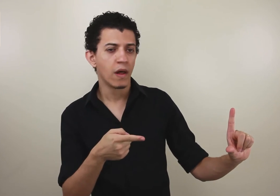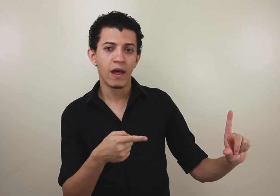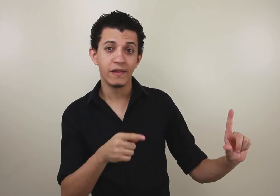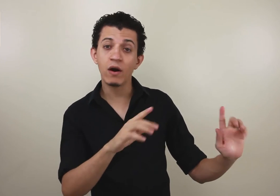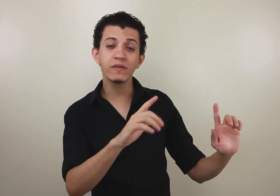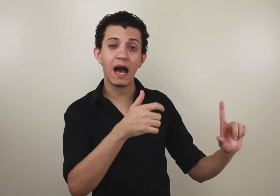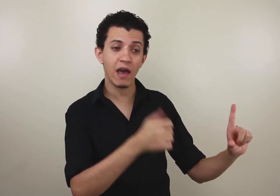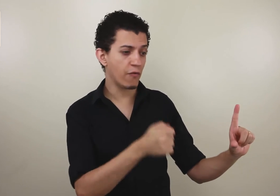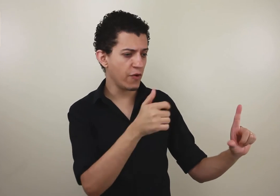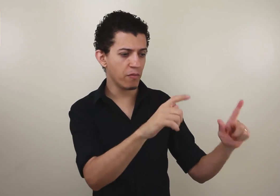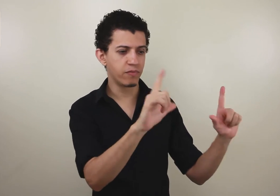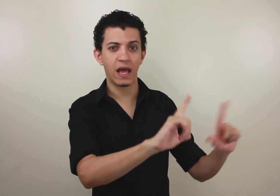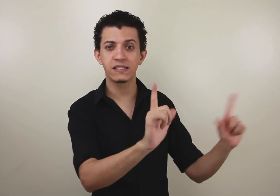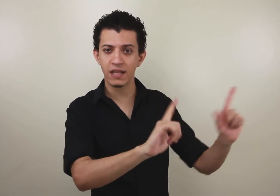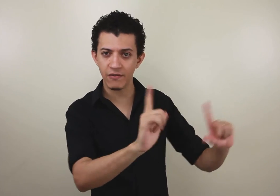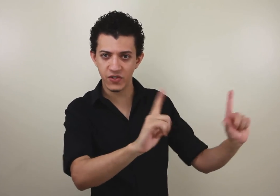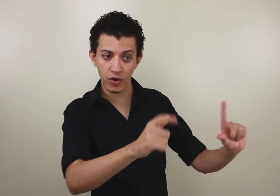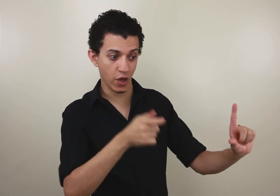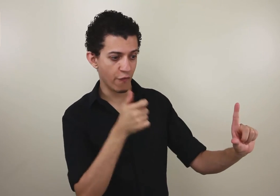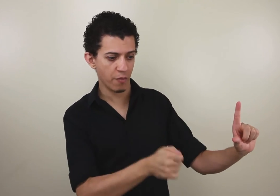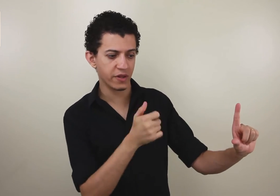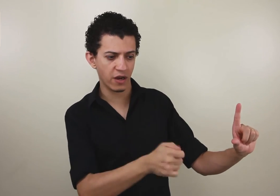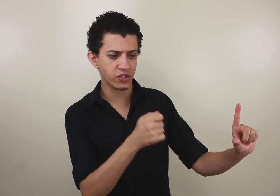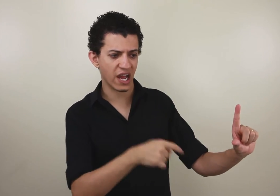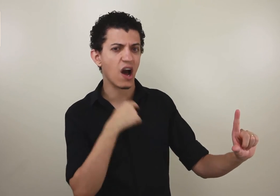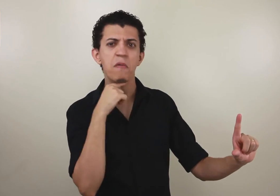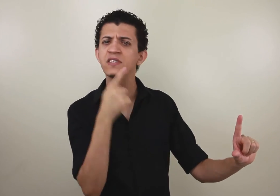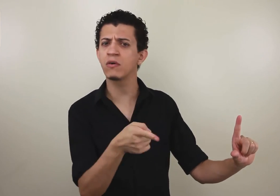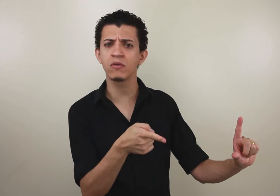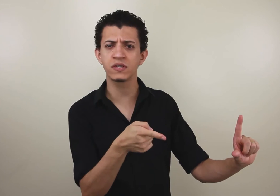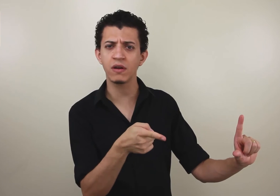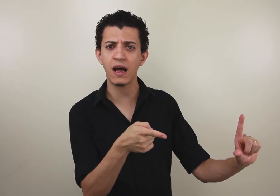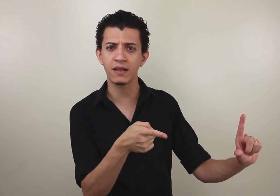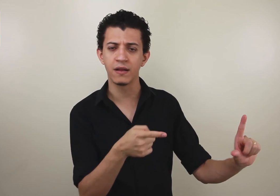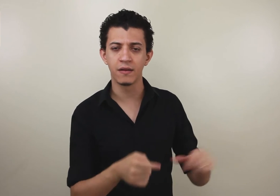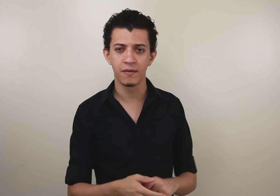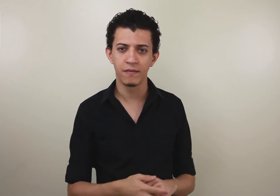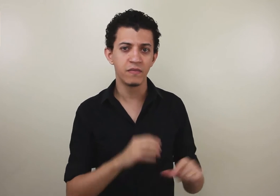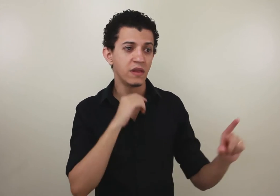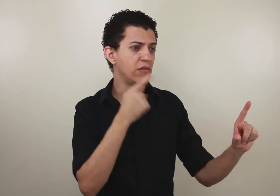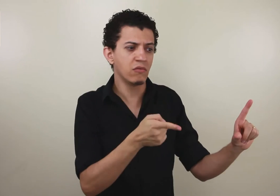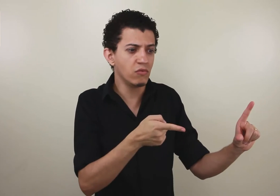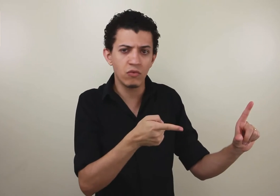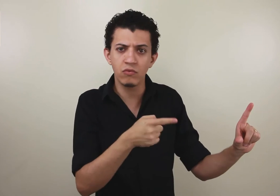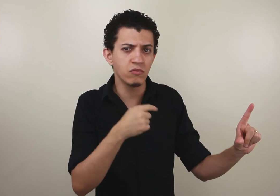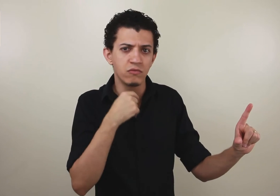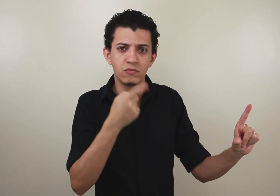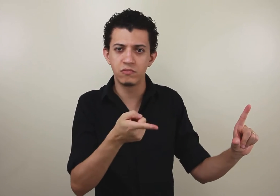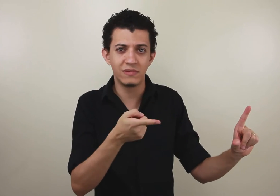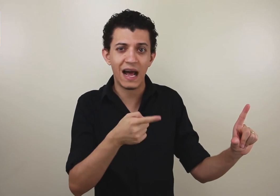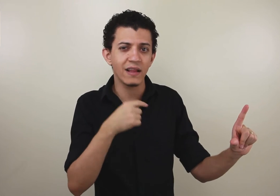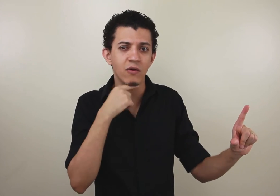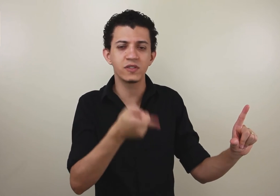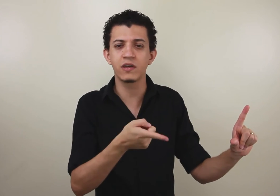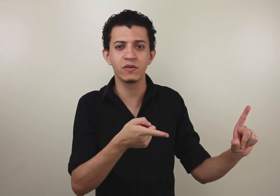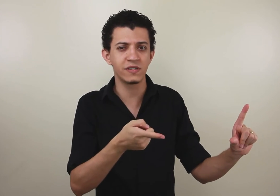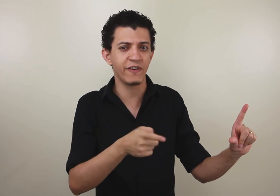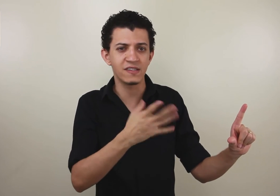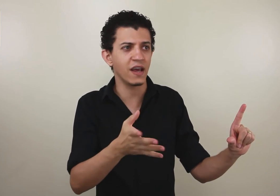Não dá. Eu fui, essa televisão aqui, fui mudando de canal, mas não aconteceu nada. Não, nada conseguiu se fazer.